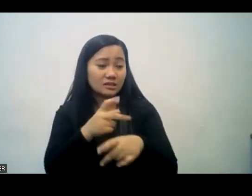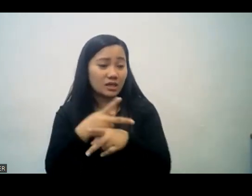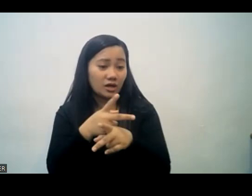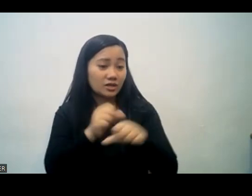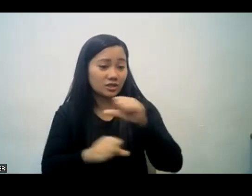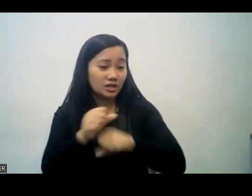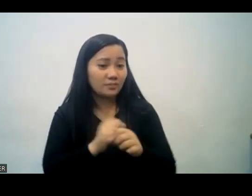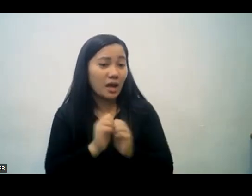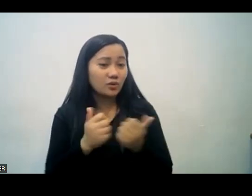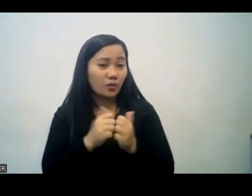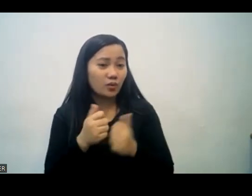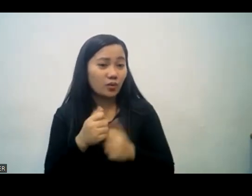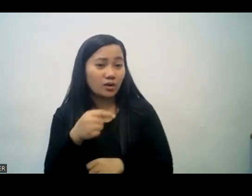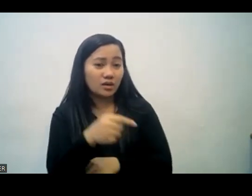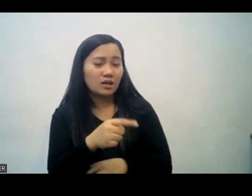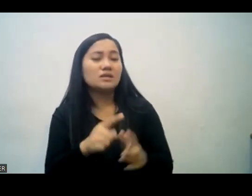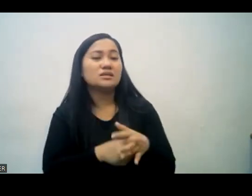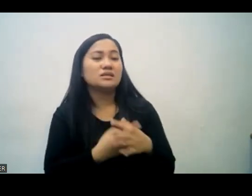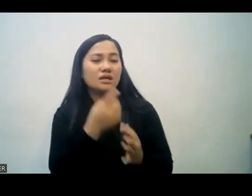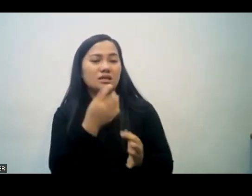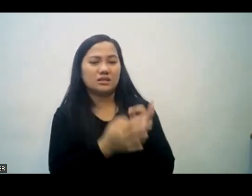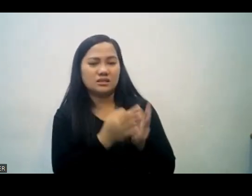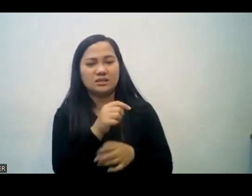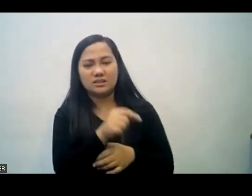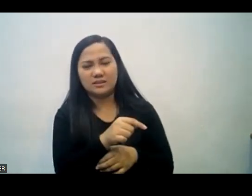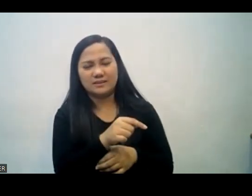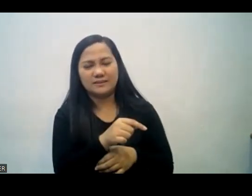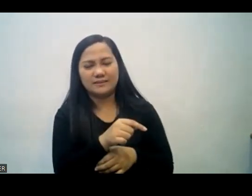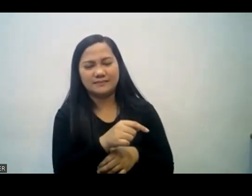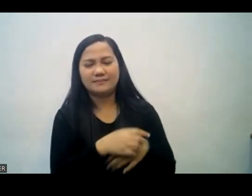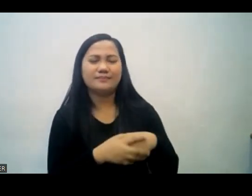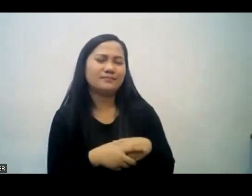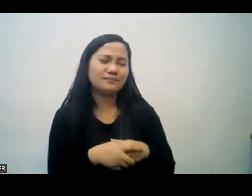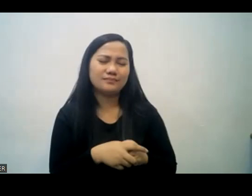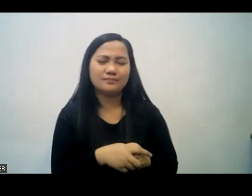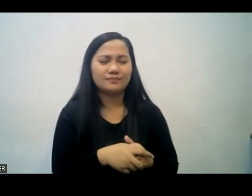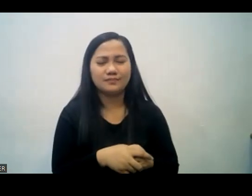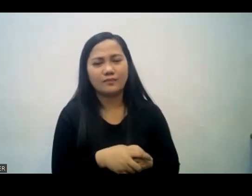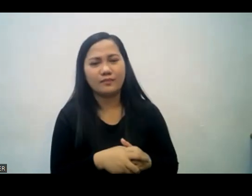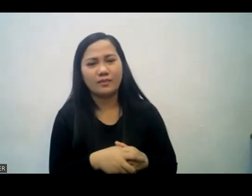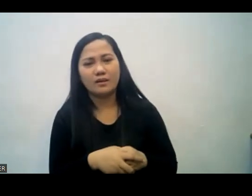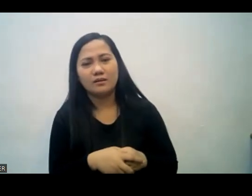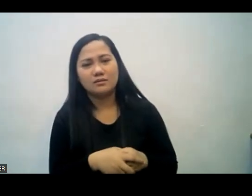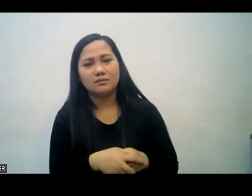kaya kung hindi po nila aalagaan o ingatan yung bawat isa magsisimula na silang husgahan siya